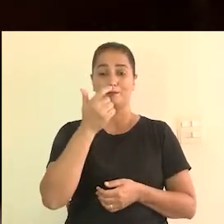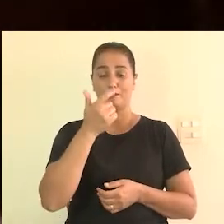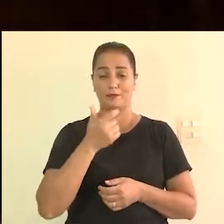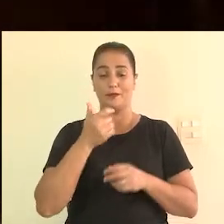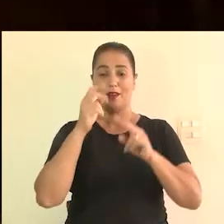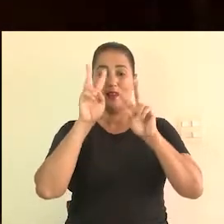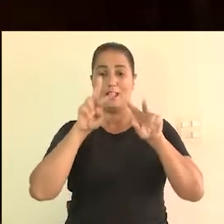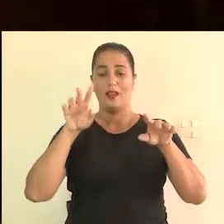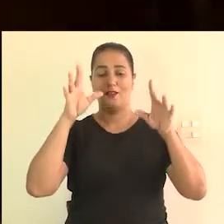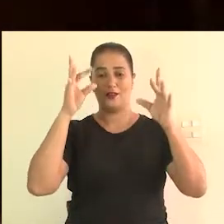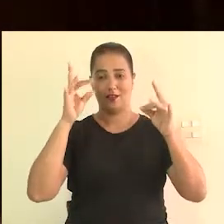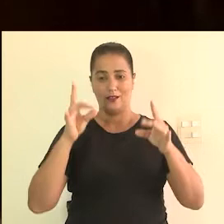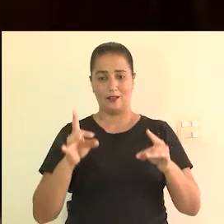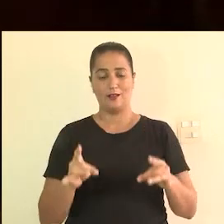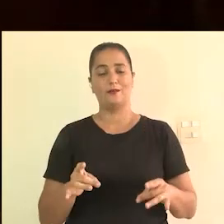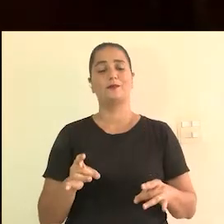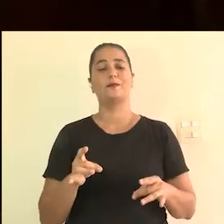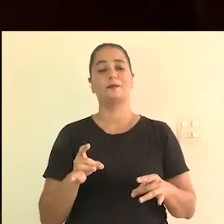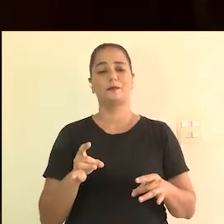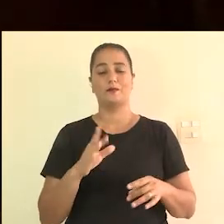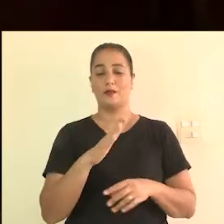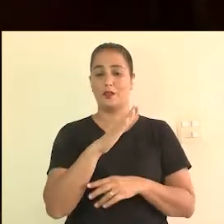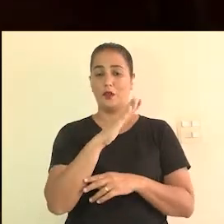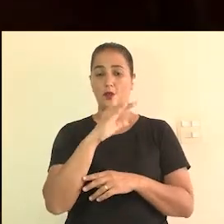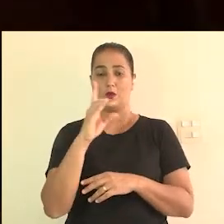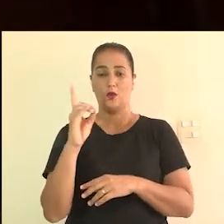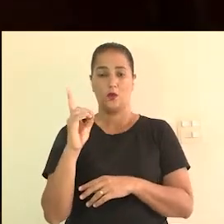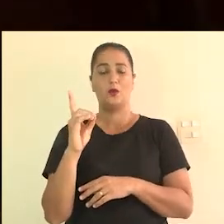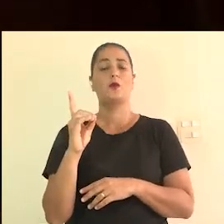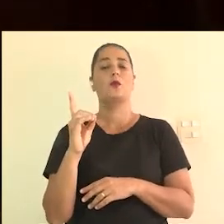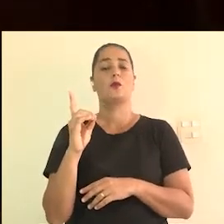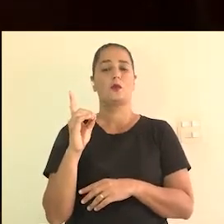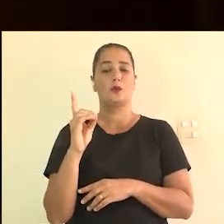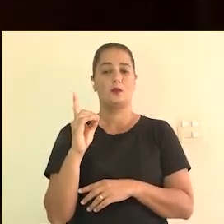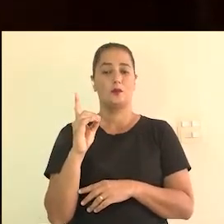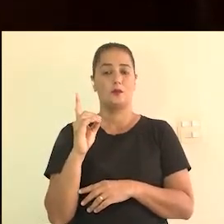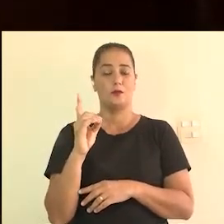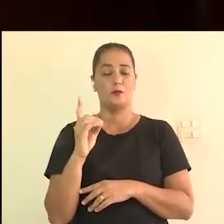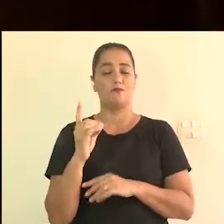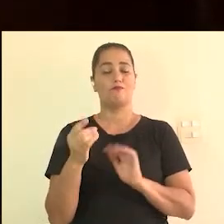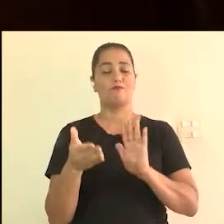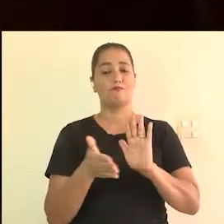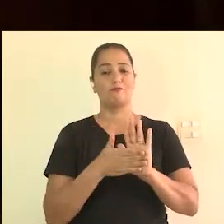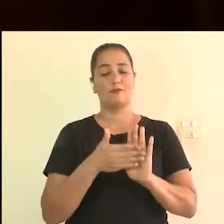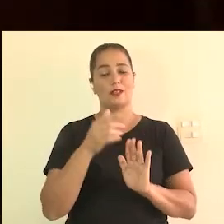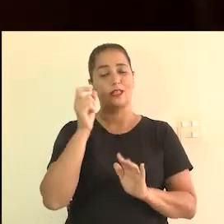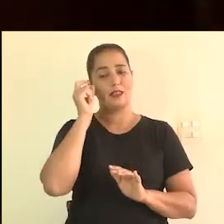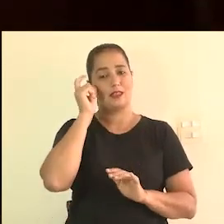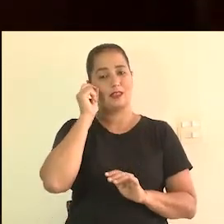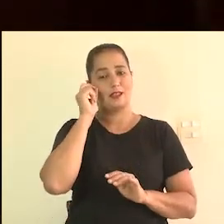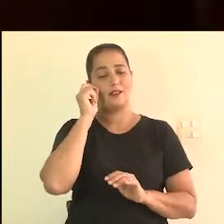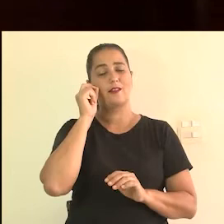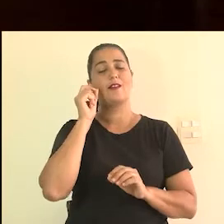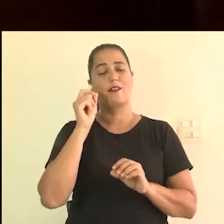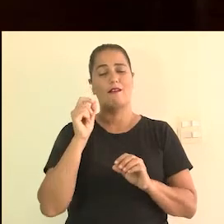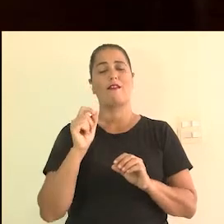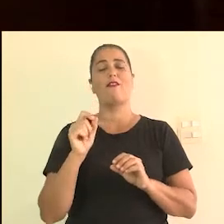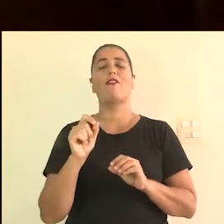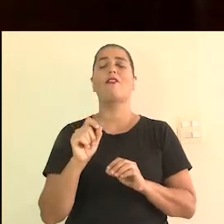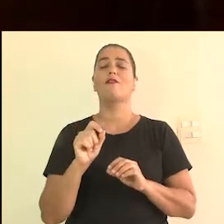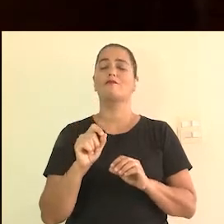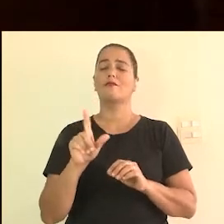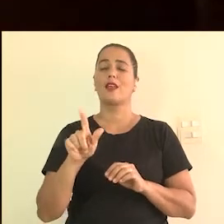audiodescritora, sou coordenadora e idealizadora do Festival Ver